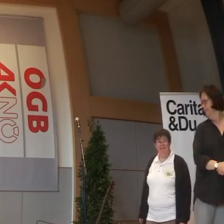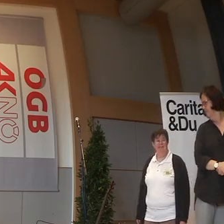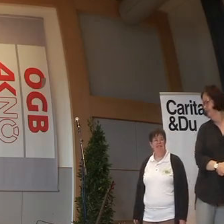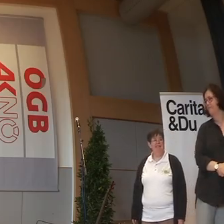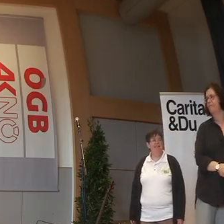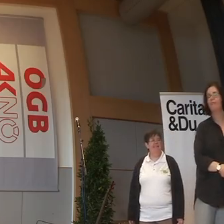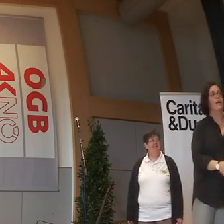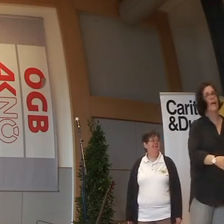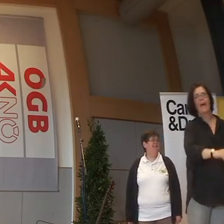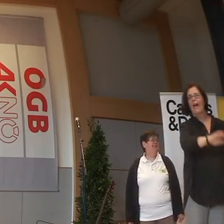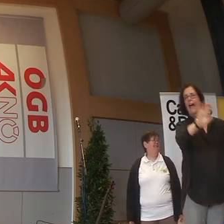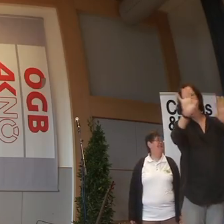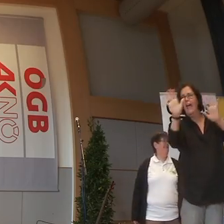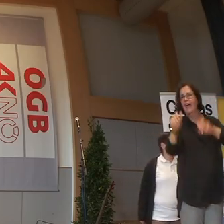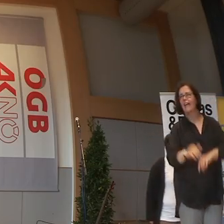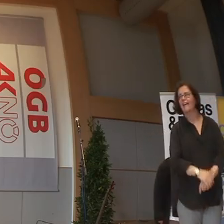Danke.